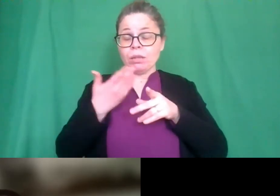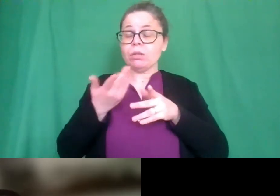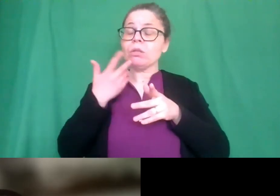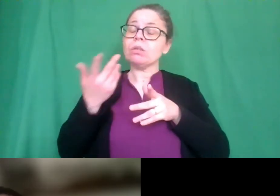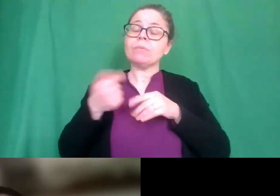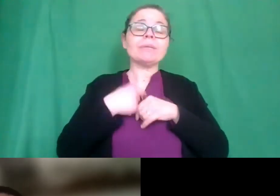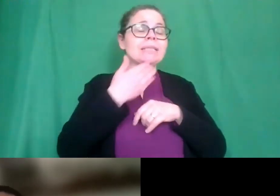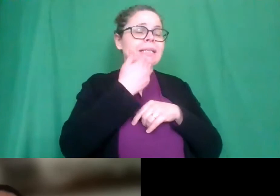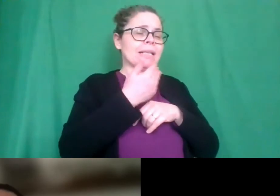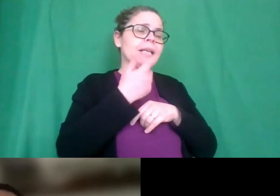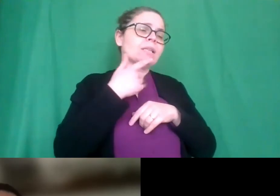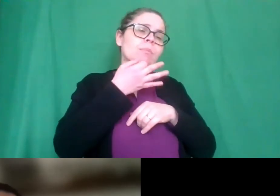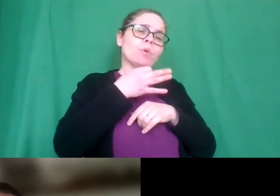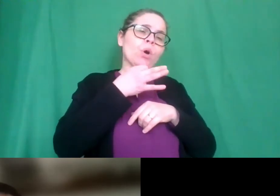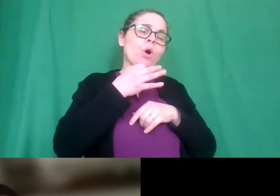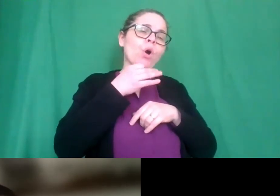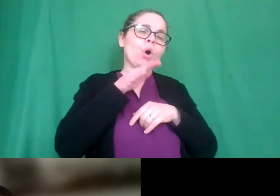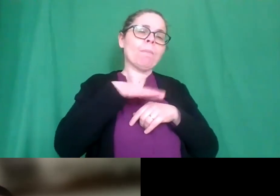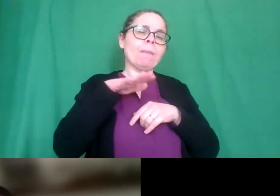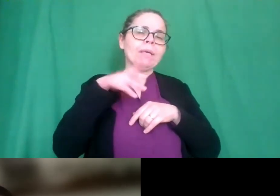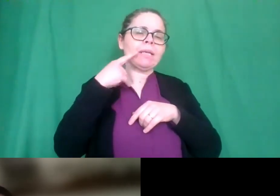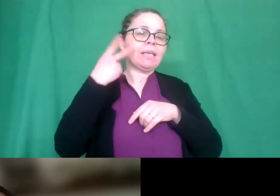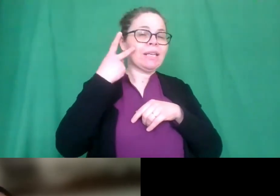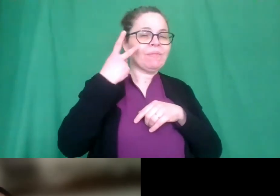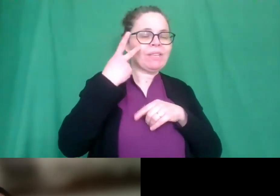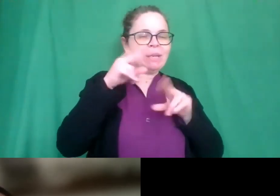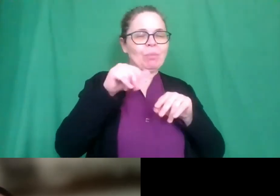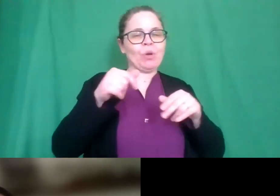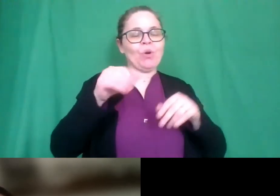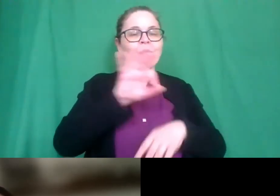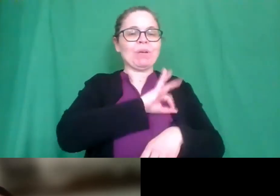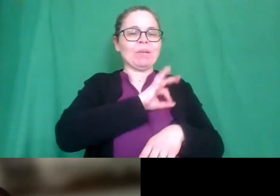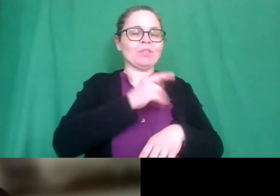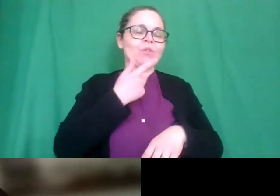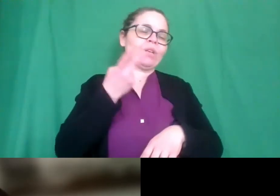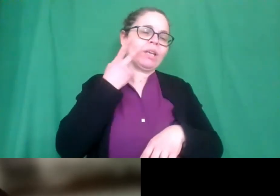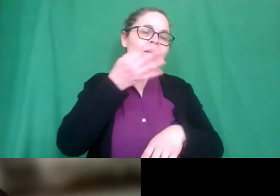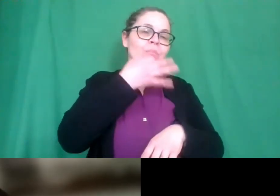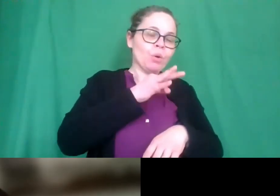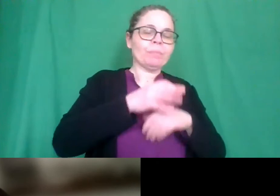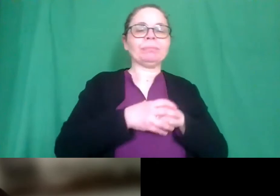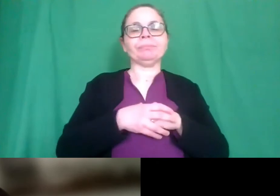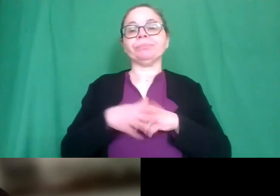così si godono anche loro il momento grazie mille a voi ciao